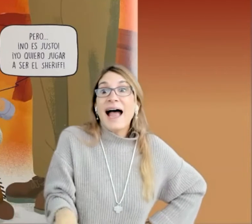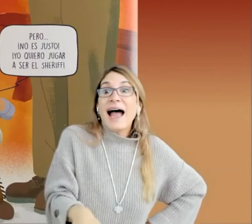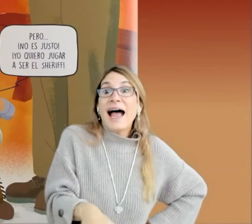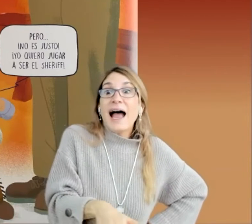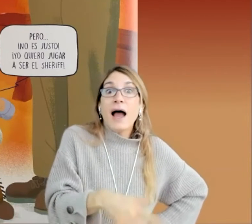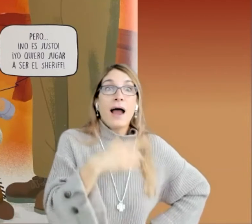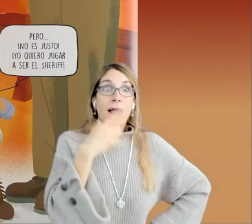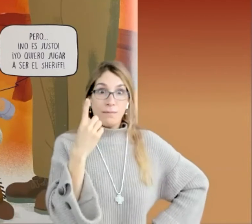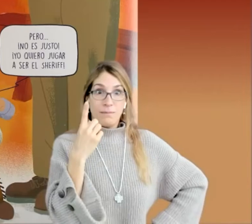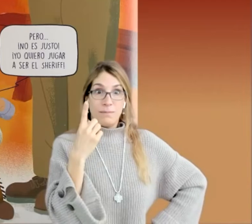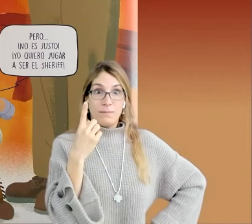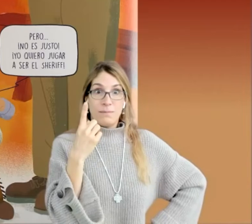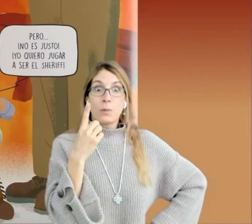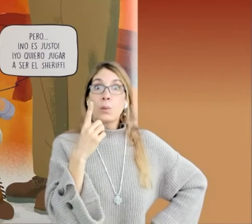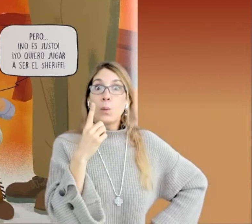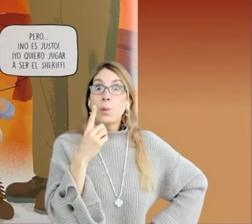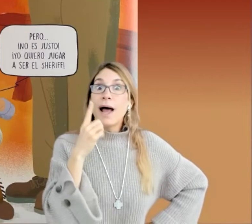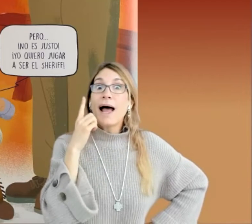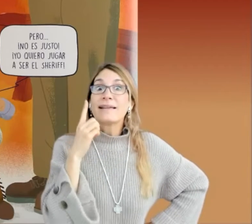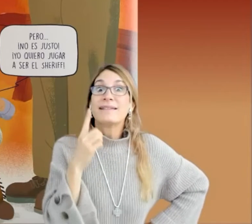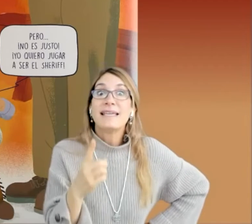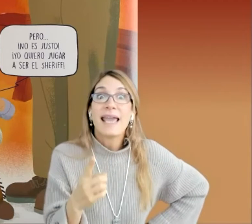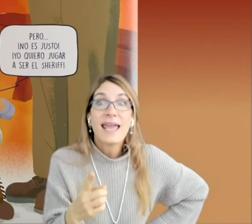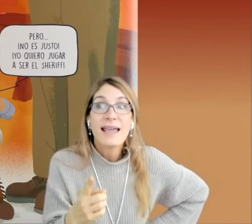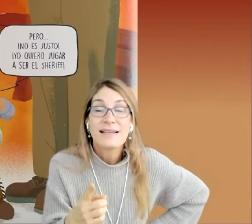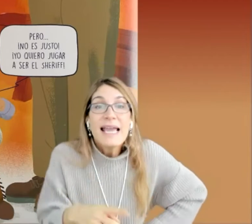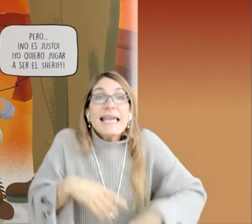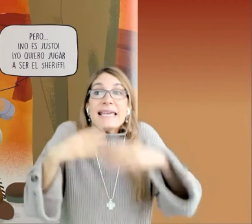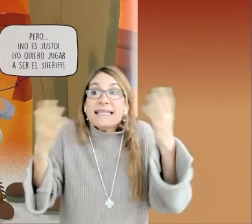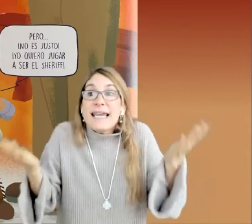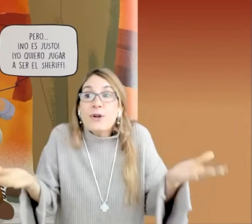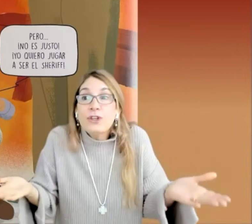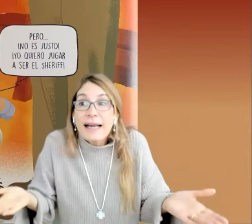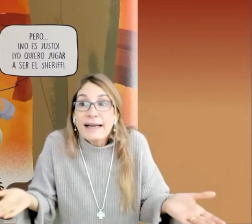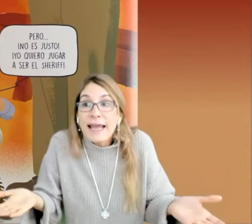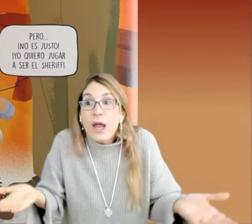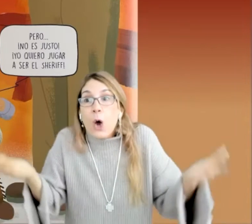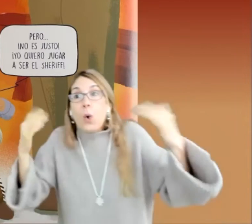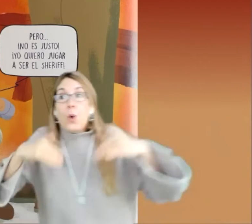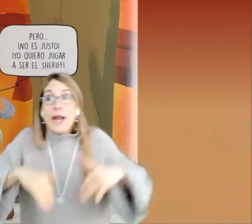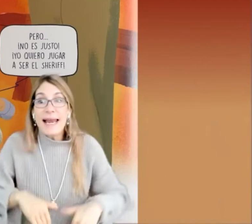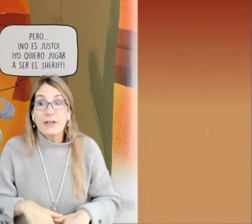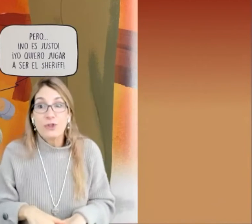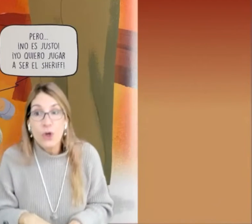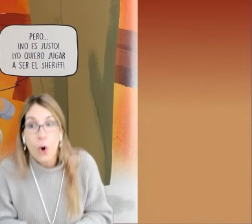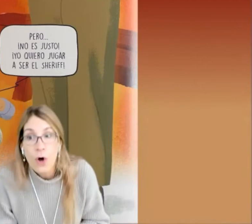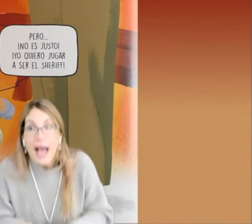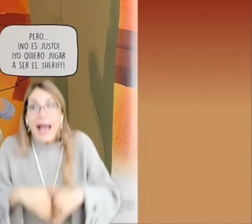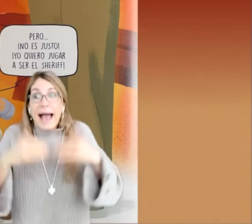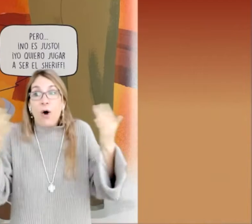Oto le estaba mandando. ¡Así es! ¡Quisieron darle una lección a